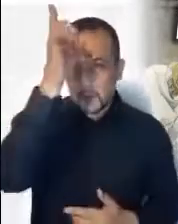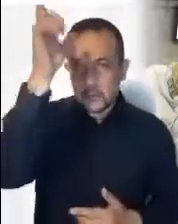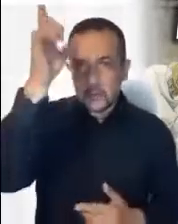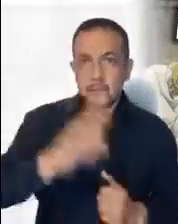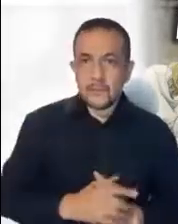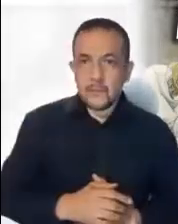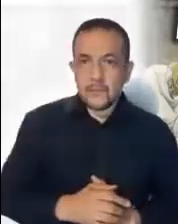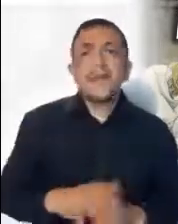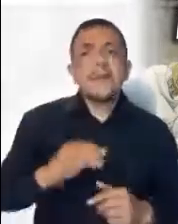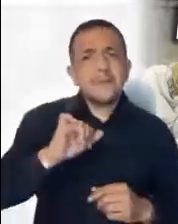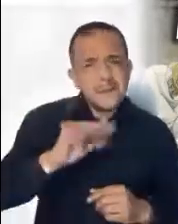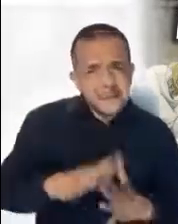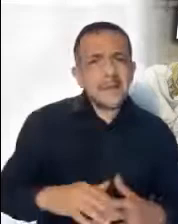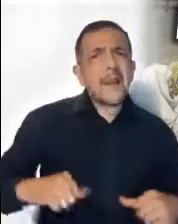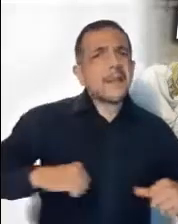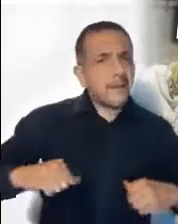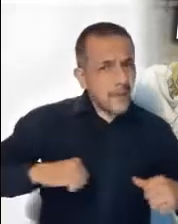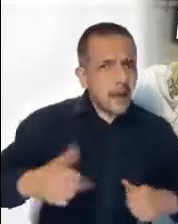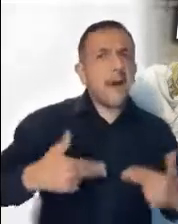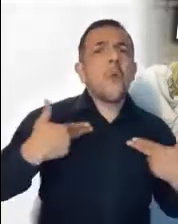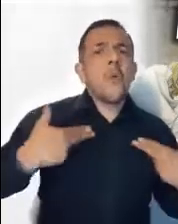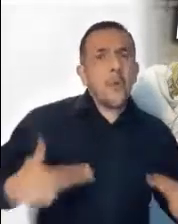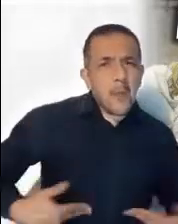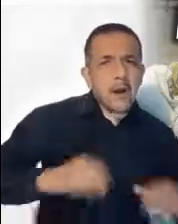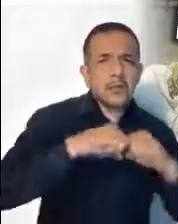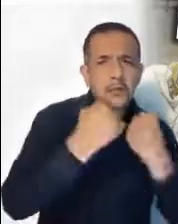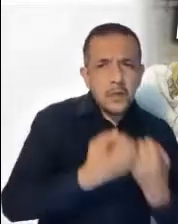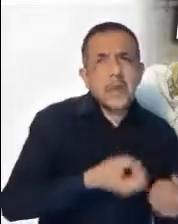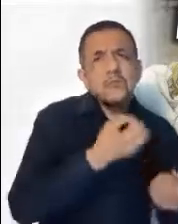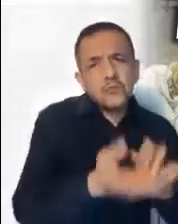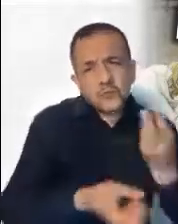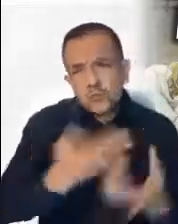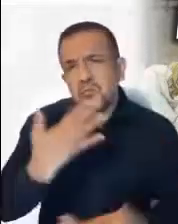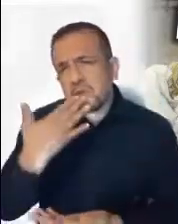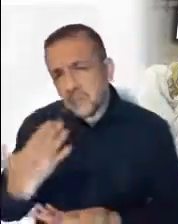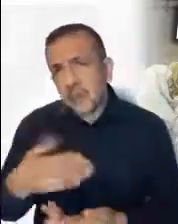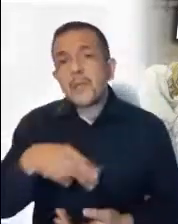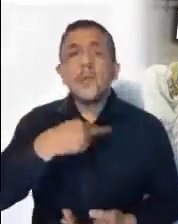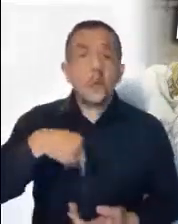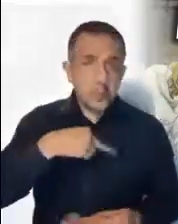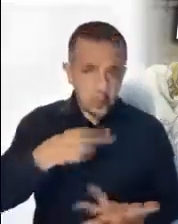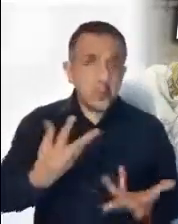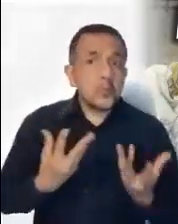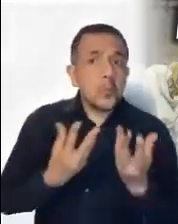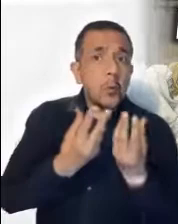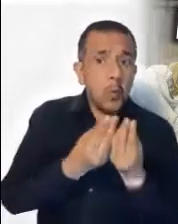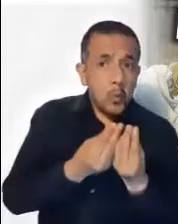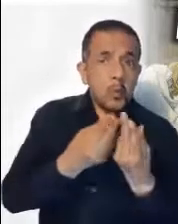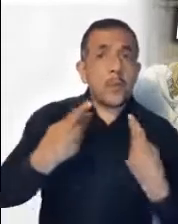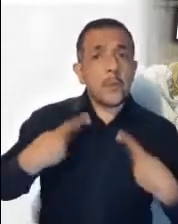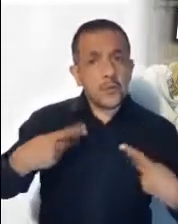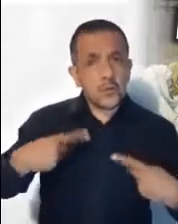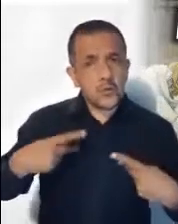humanitarias o sociales, son muy válidas también. Y nosotros nos unimos a todos aquellos que